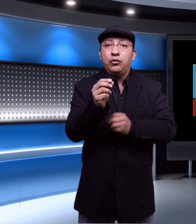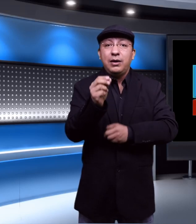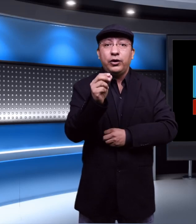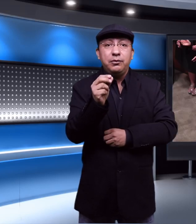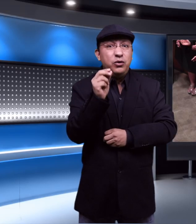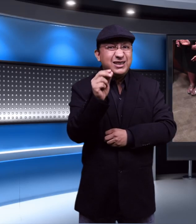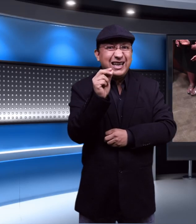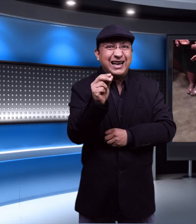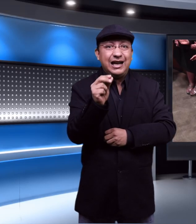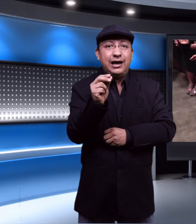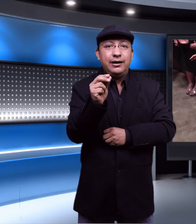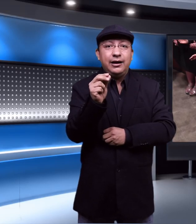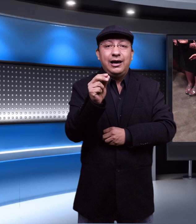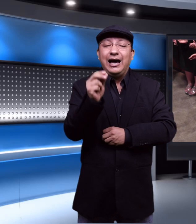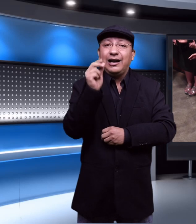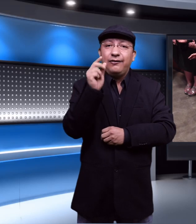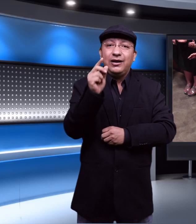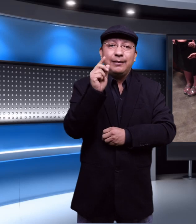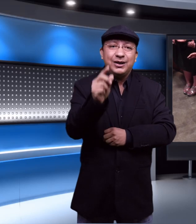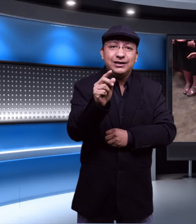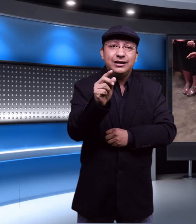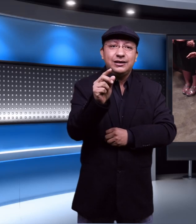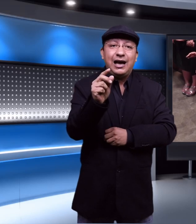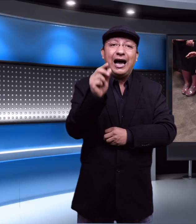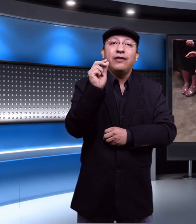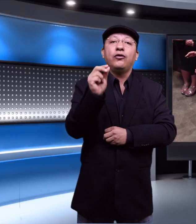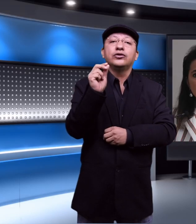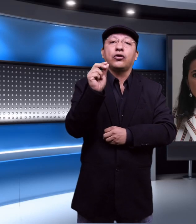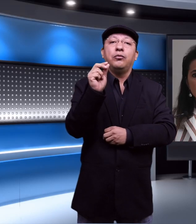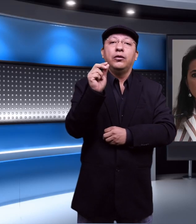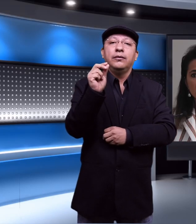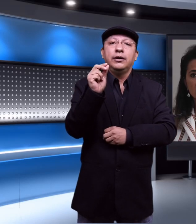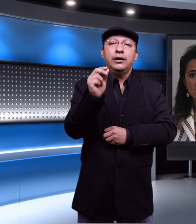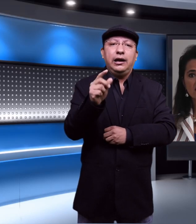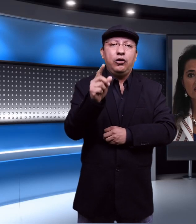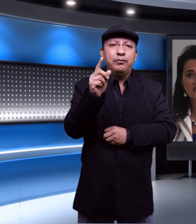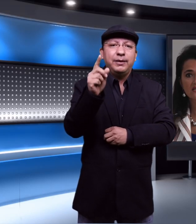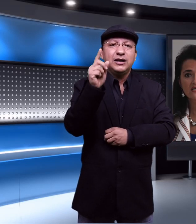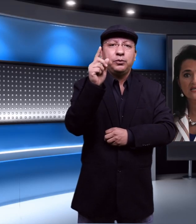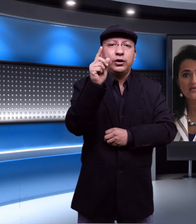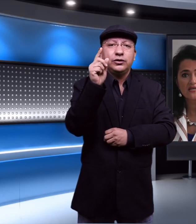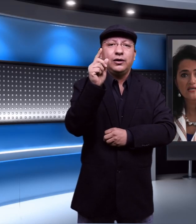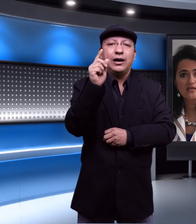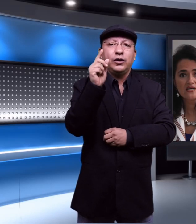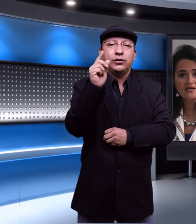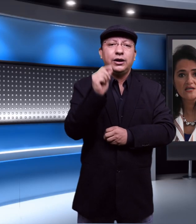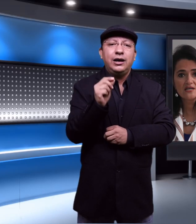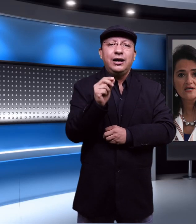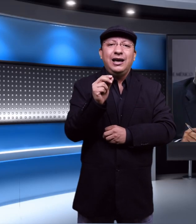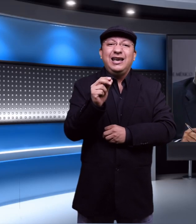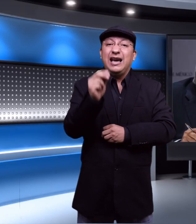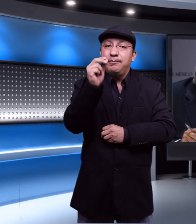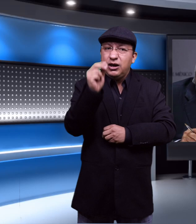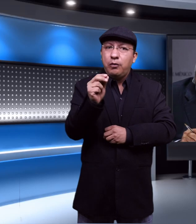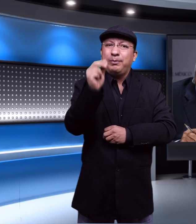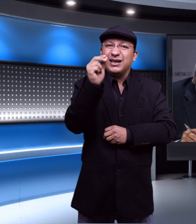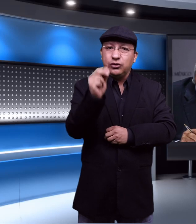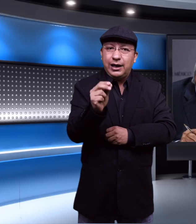una mujer muy cercana al jefe de la presidencia Alfonso Romo el hombre más poderoso de la 4T y amigo personal